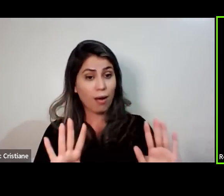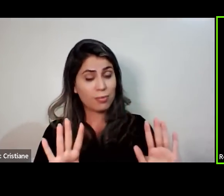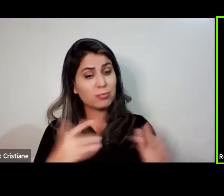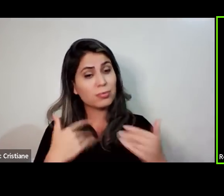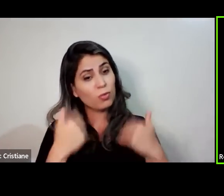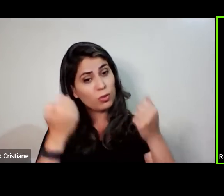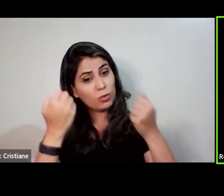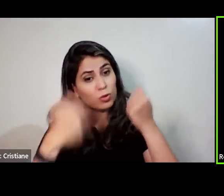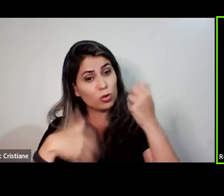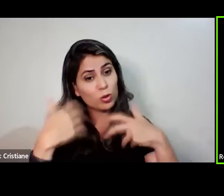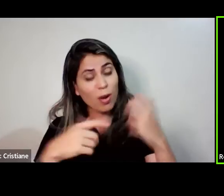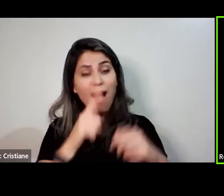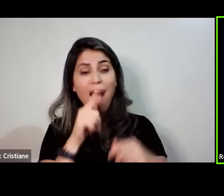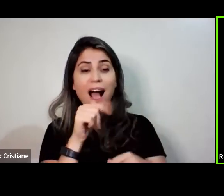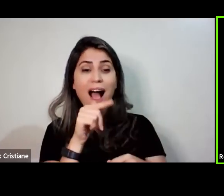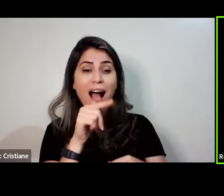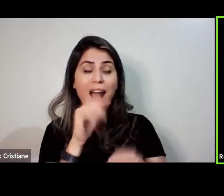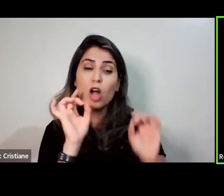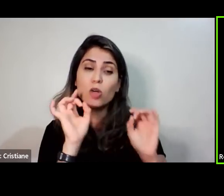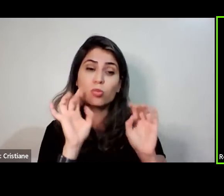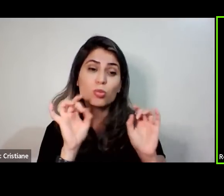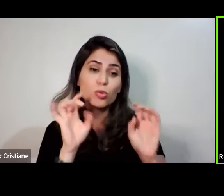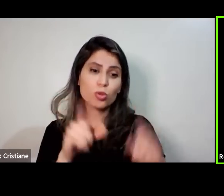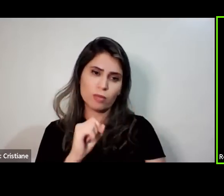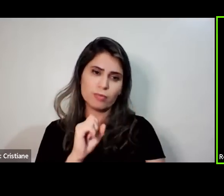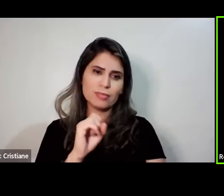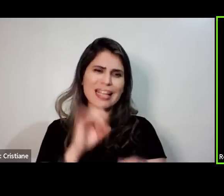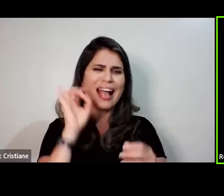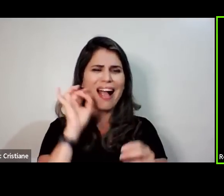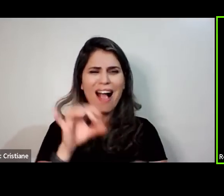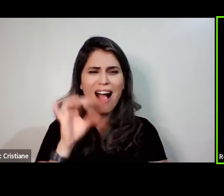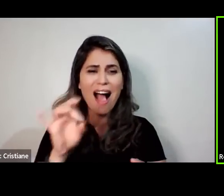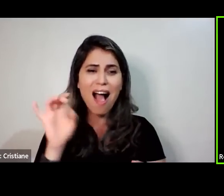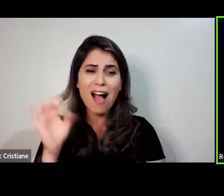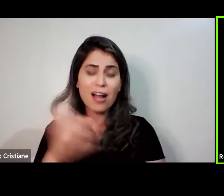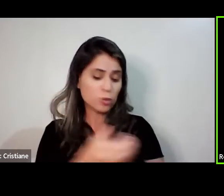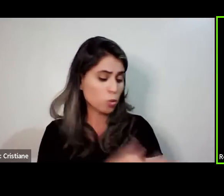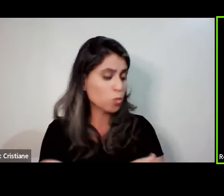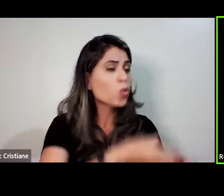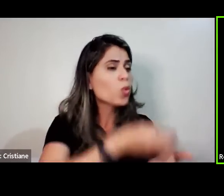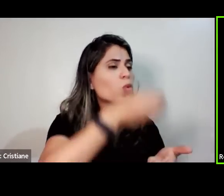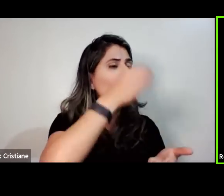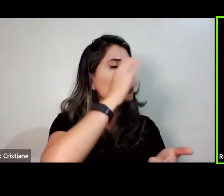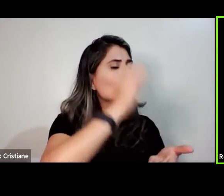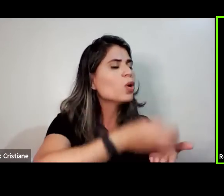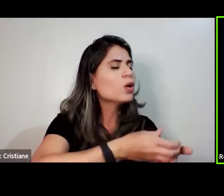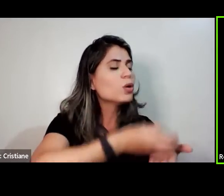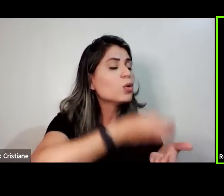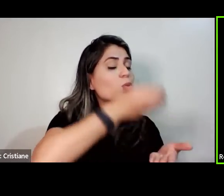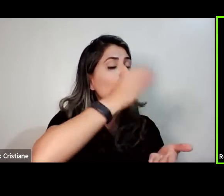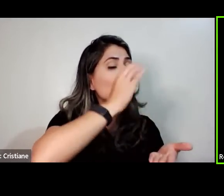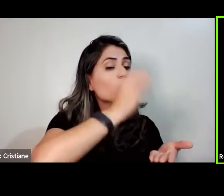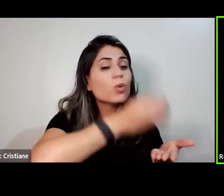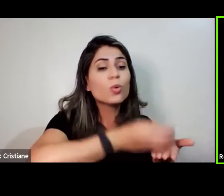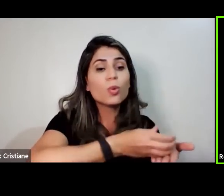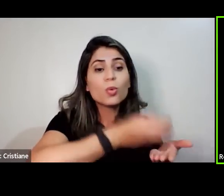estou lhe oferecendo é todo copo com água um tratamento de saúde. Não é só ter o magnésio,